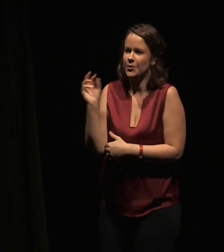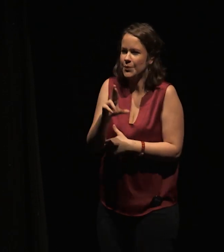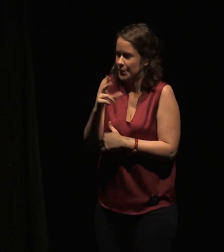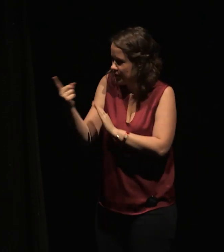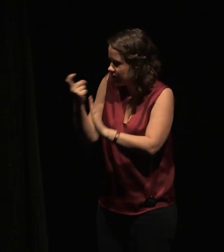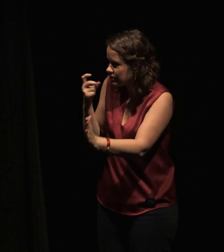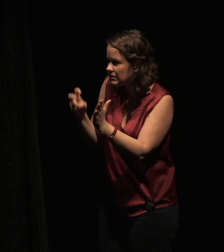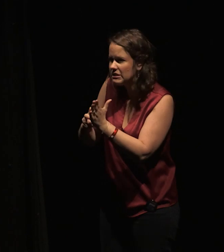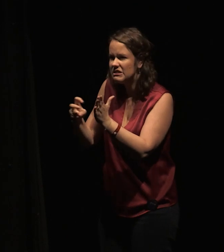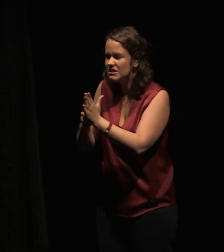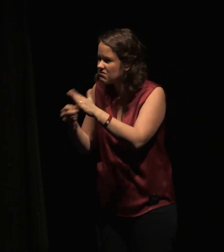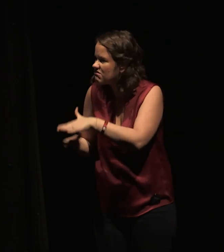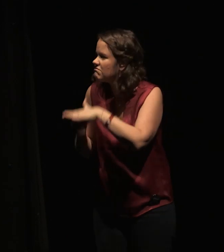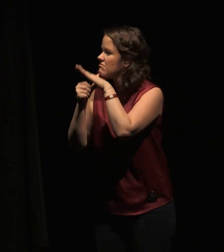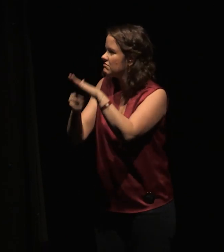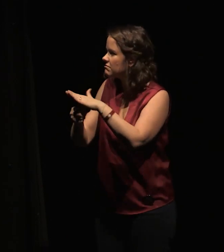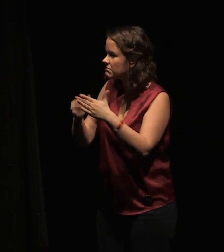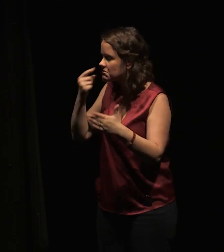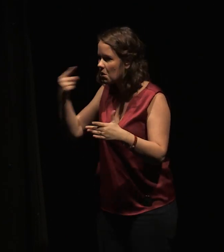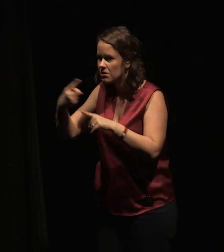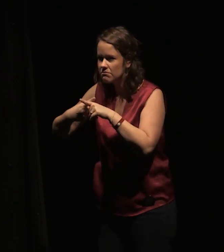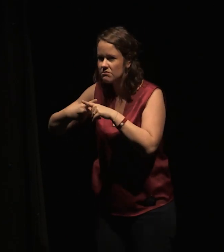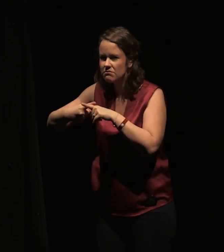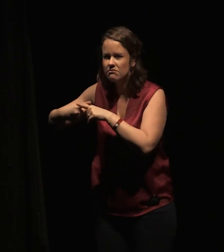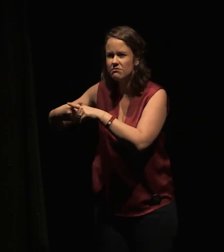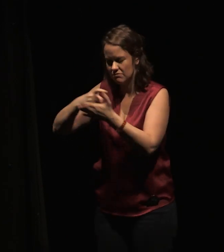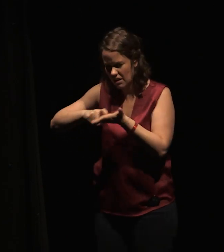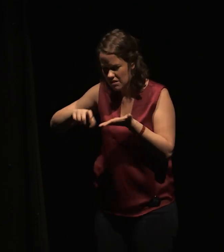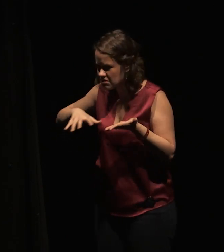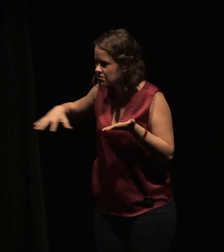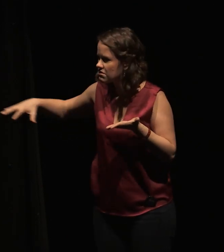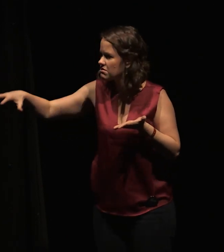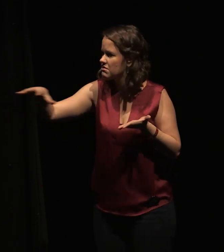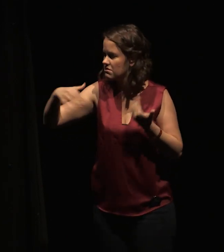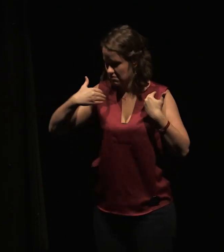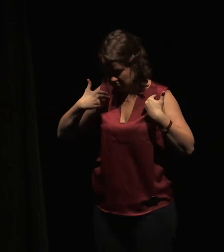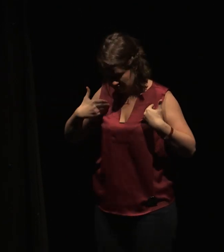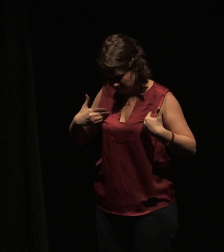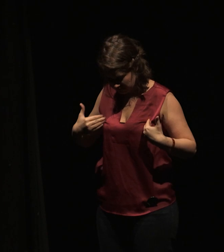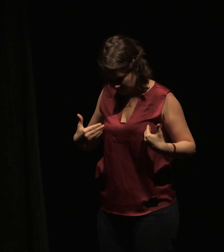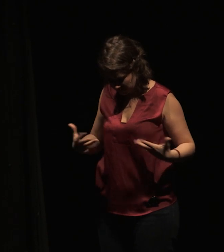les magasins. Il ne reste de moi que ma vieille armure,